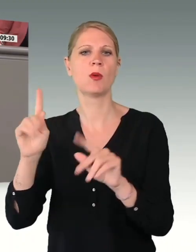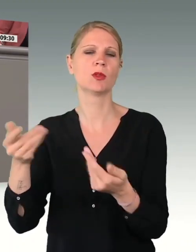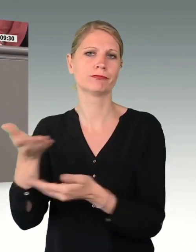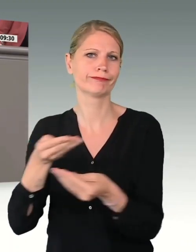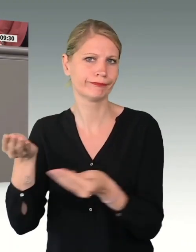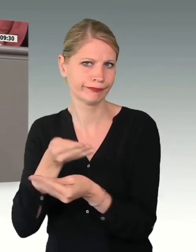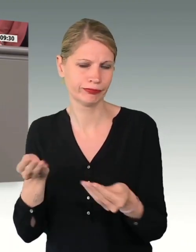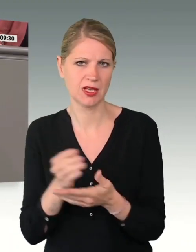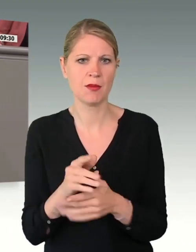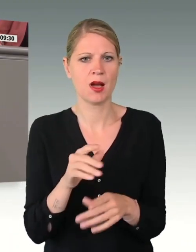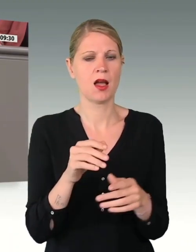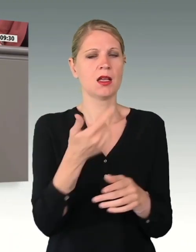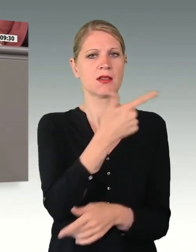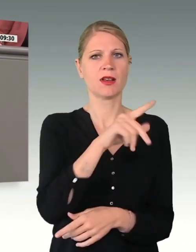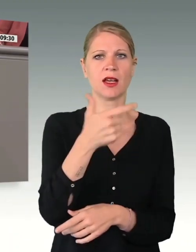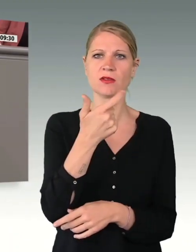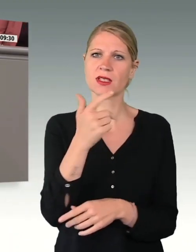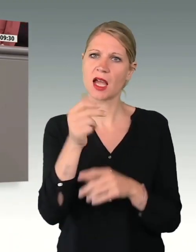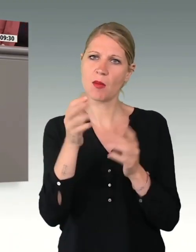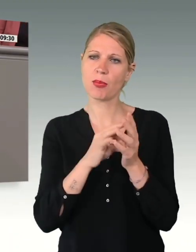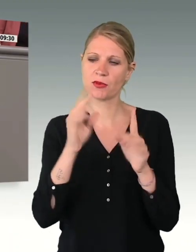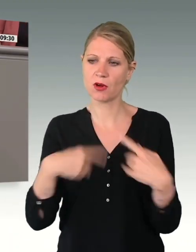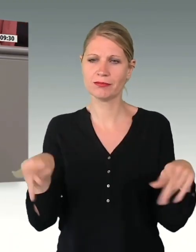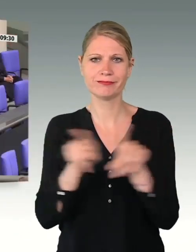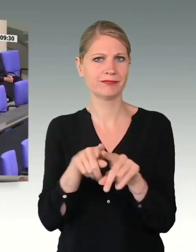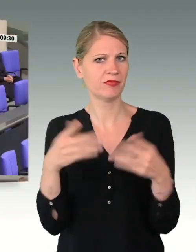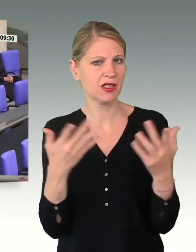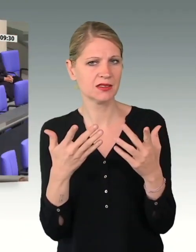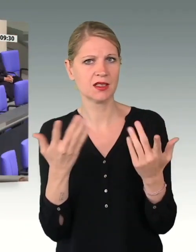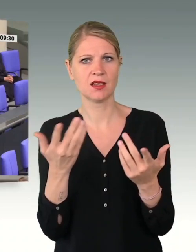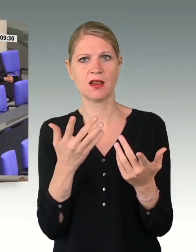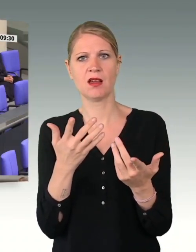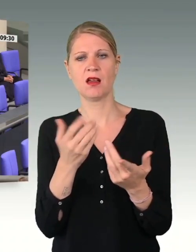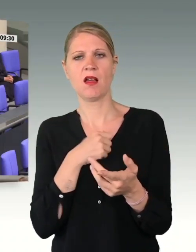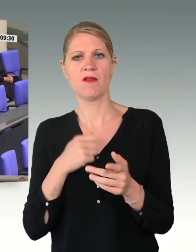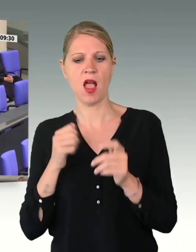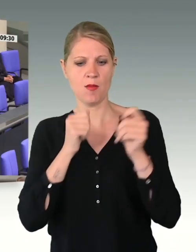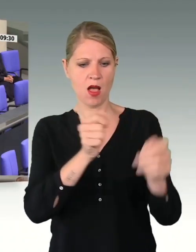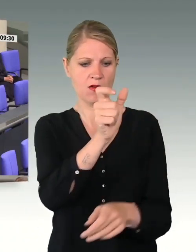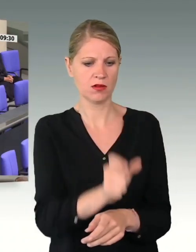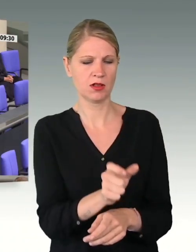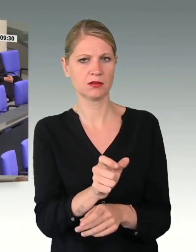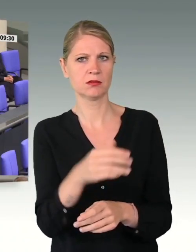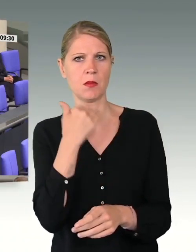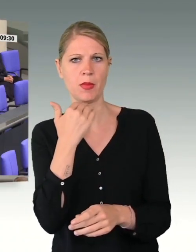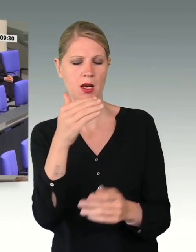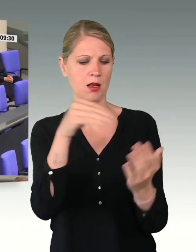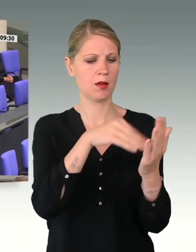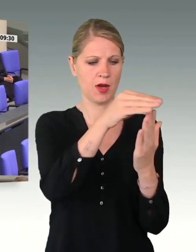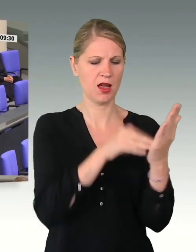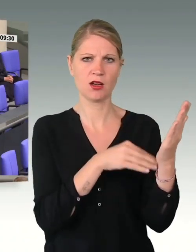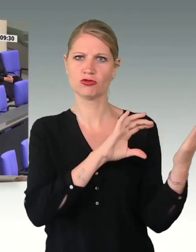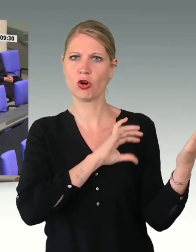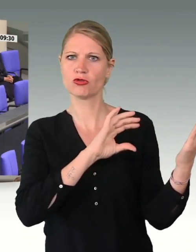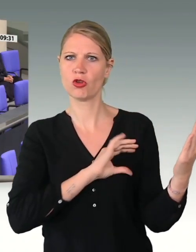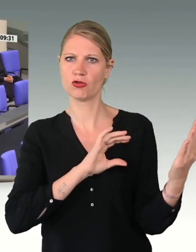2021 auch gleich geblieben. Der Bericht der Werbeauftragten zitiert zum Teil Chancen. Doch in großer Masse ist